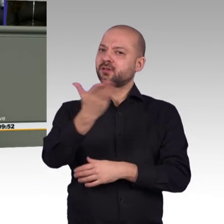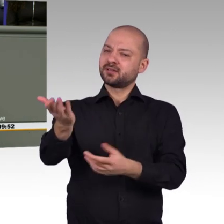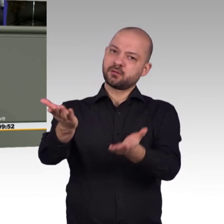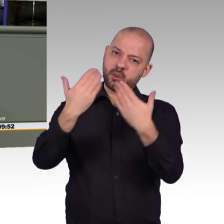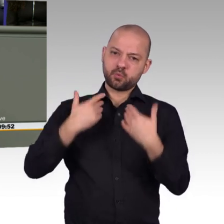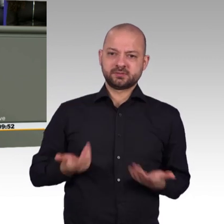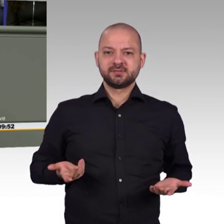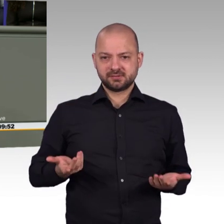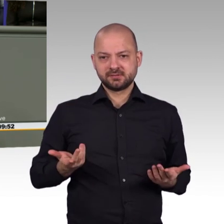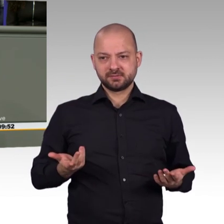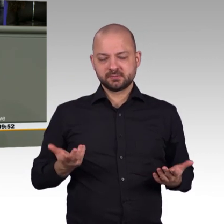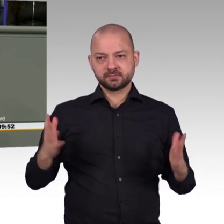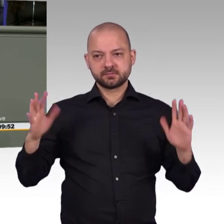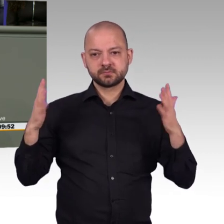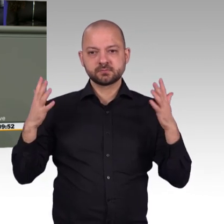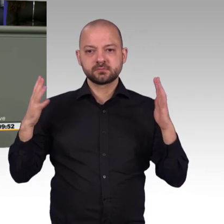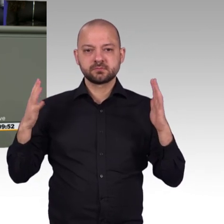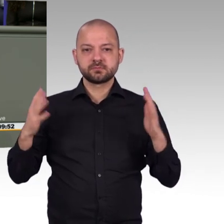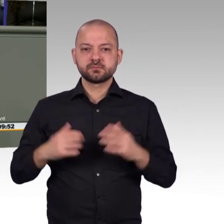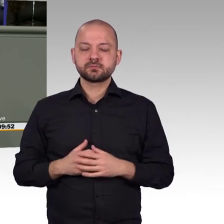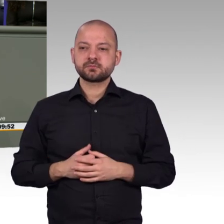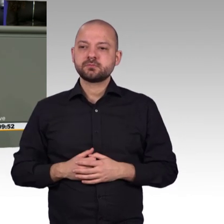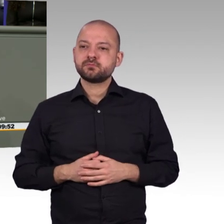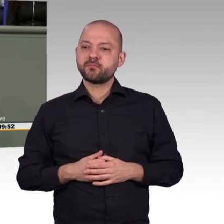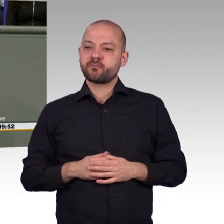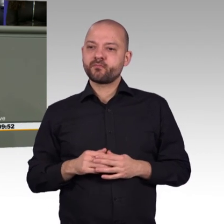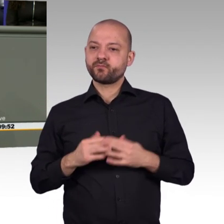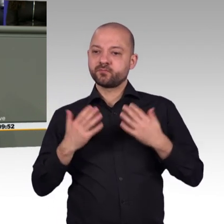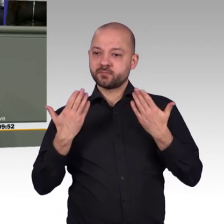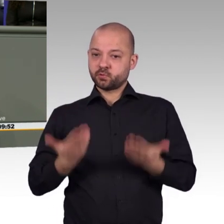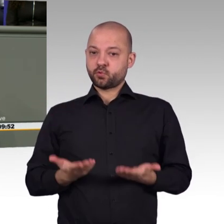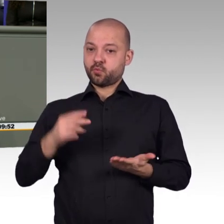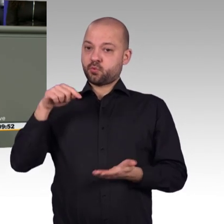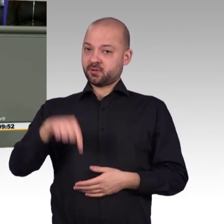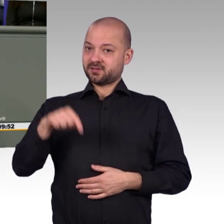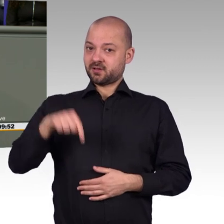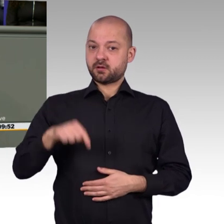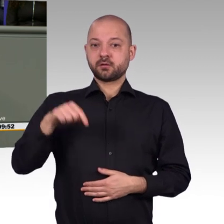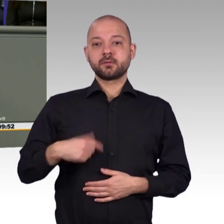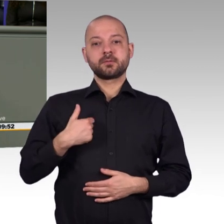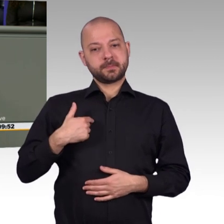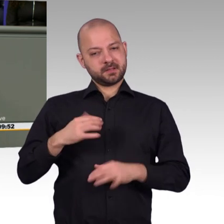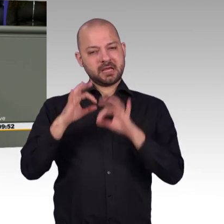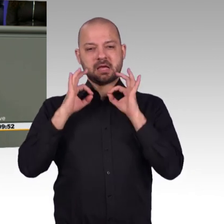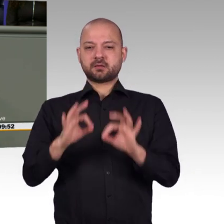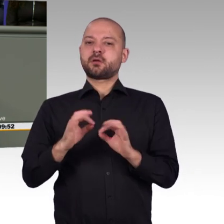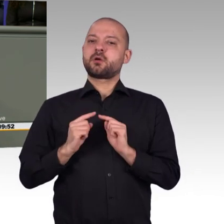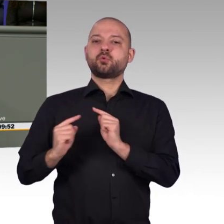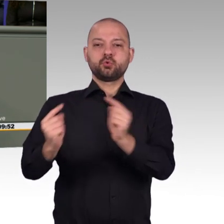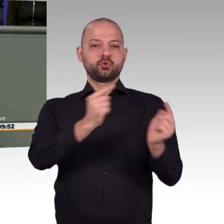wo es am Ende keinen Mobilfunkempfang gibt. Da müssen wir auch darüber reden, am Ende öffentliches Geld in die Hand zu nehmen, um die letzten